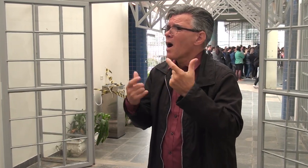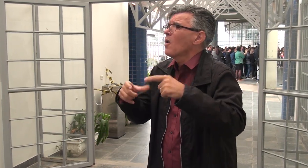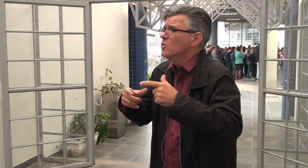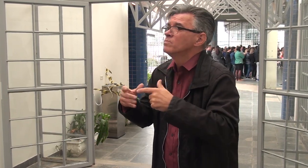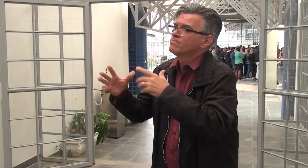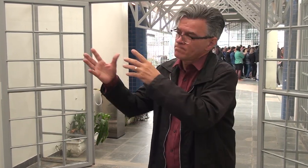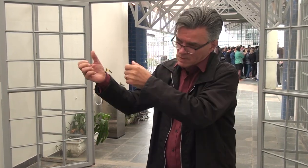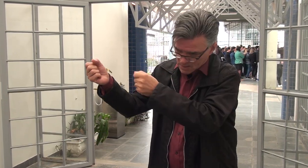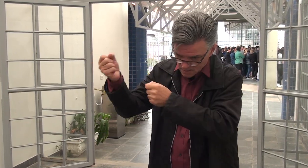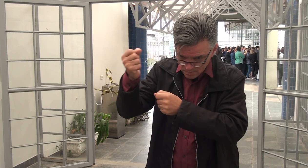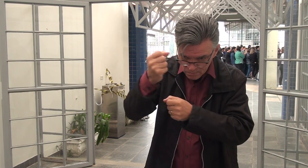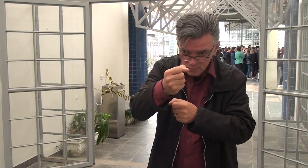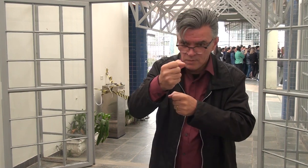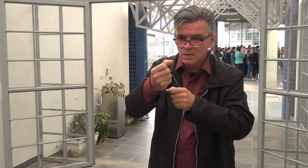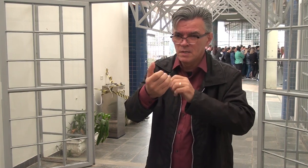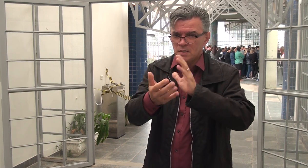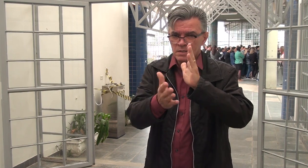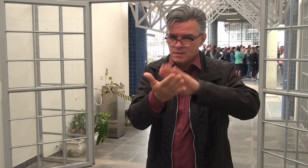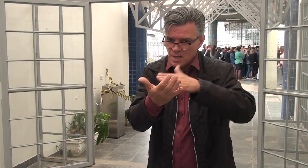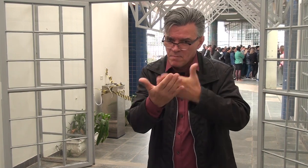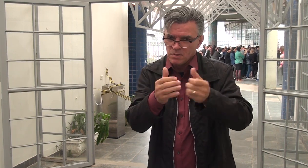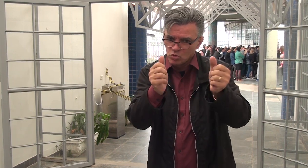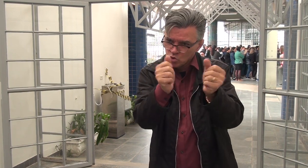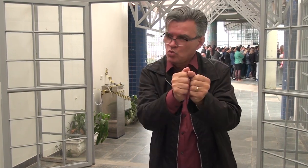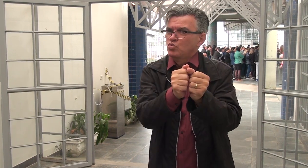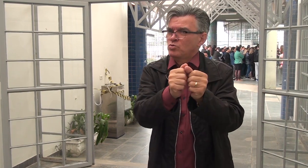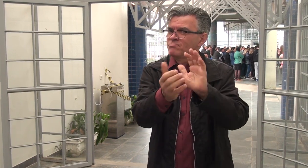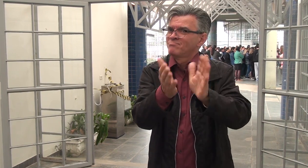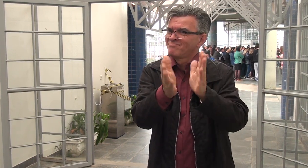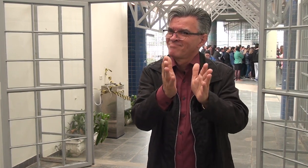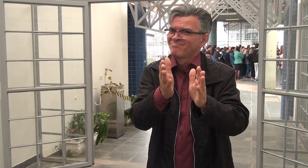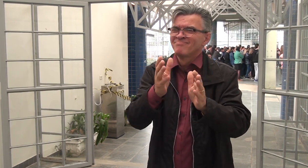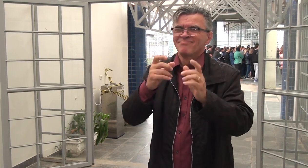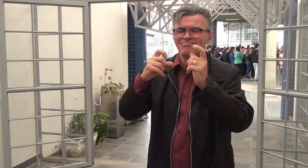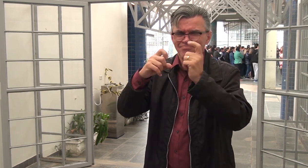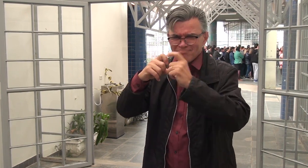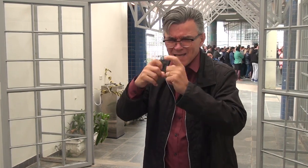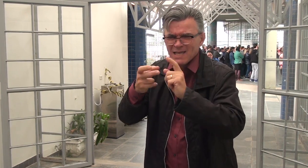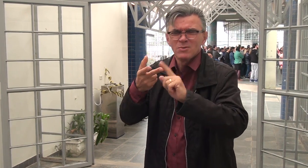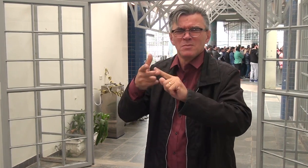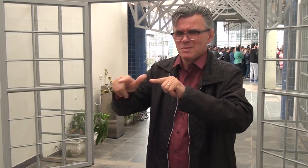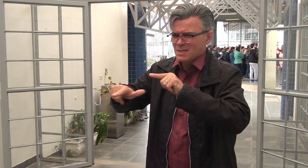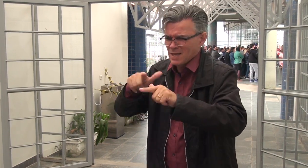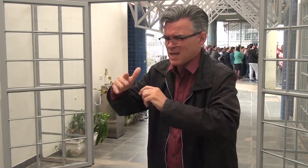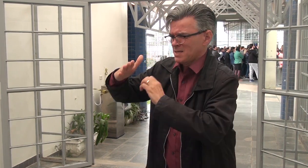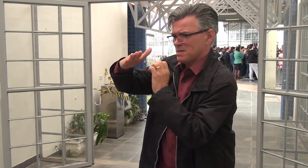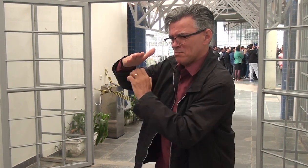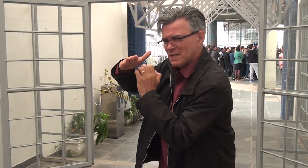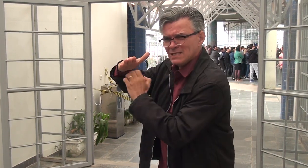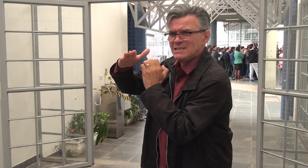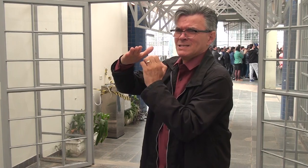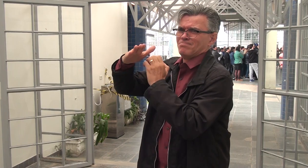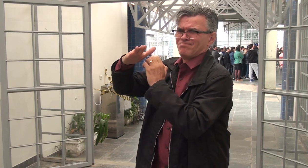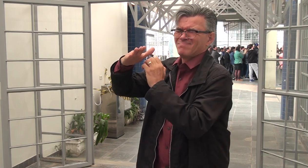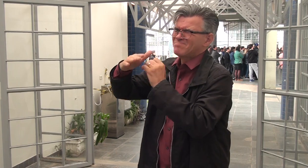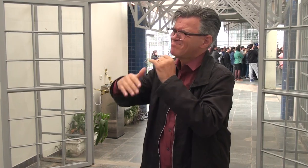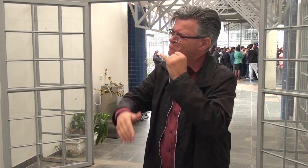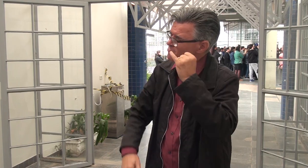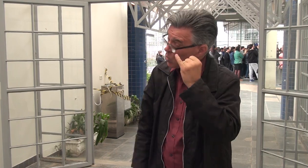precisa ter que encontrar onde tem o profissional para colocar junto, para fazer essa acessibilidade, fazer a tradução. Nas empresas, isso é muito